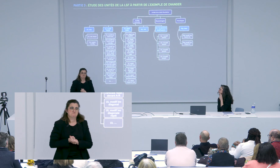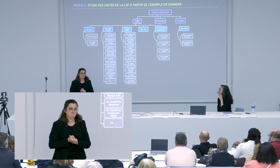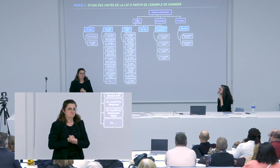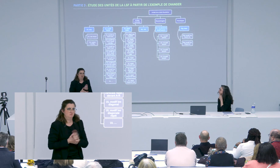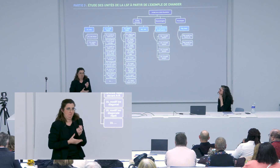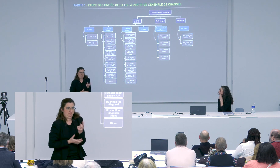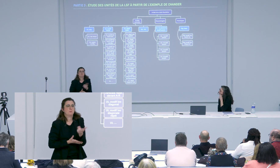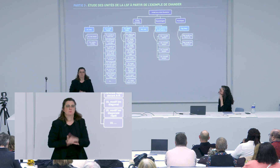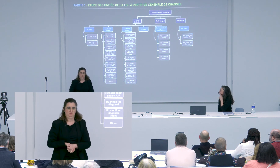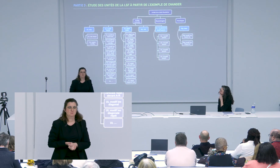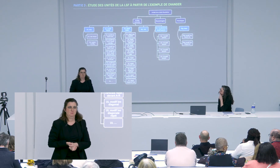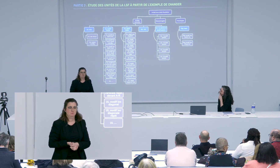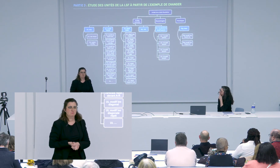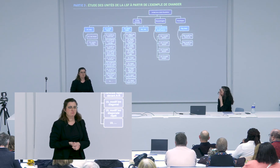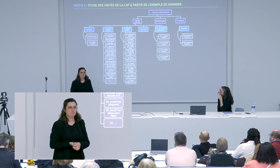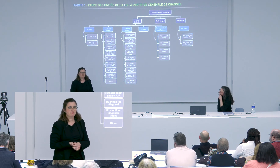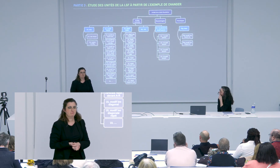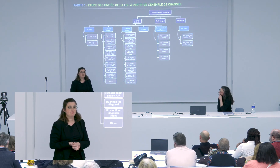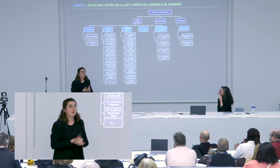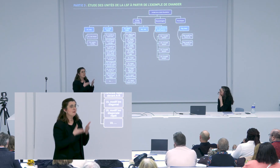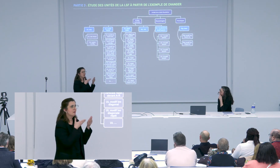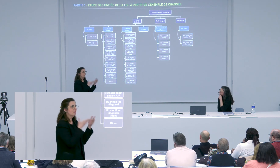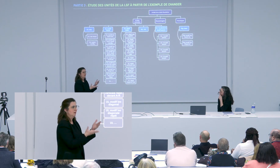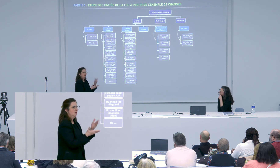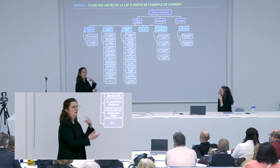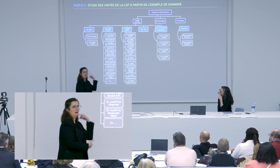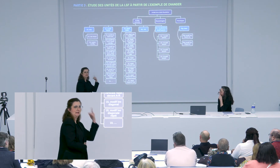et se sont intéressés à la linguistique des langues des signes depuis peu récemment